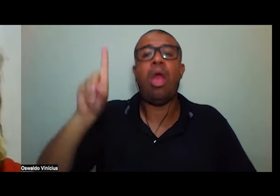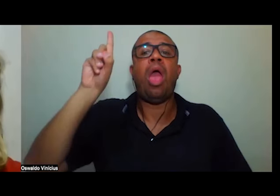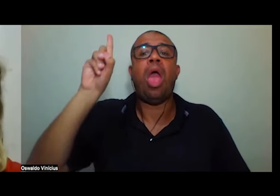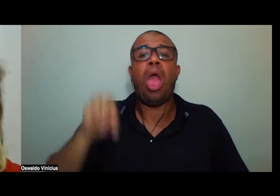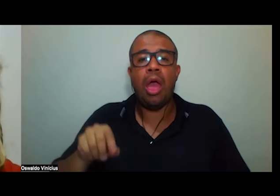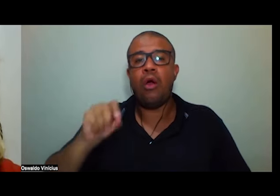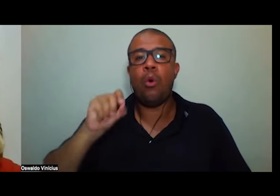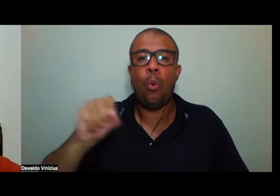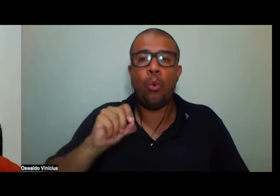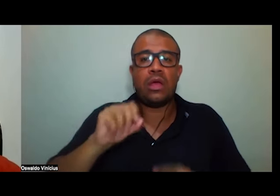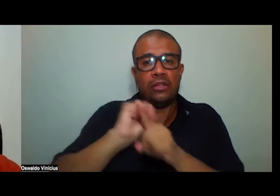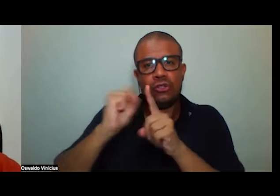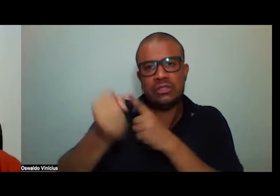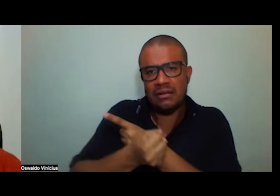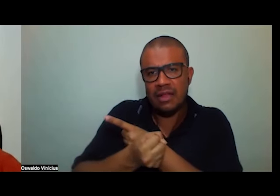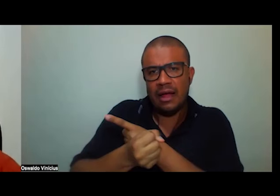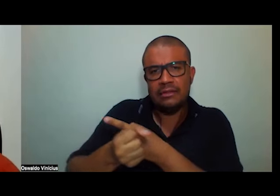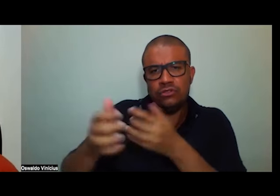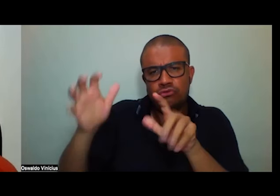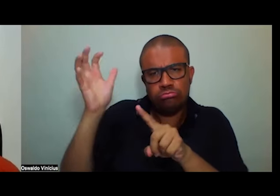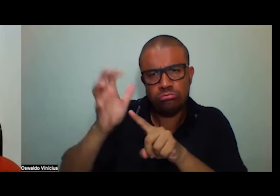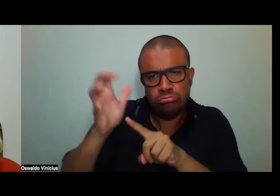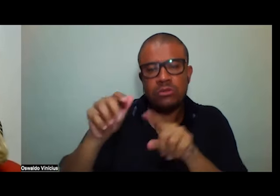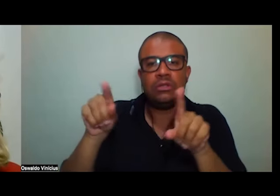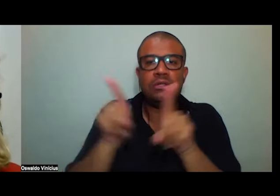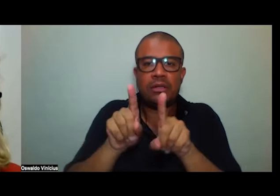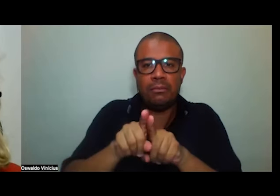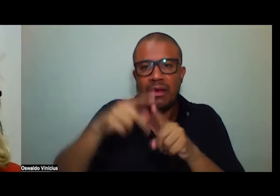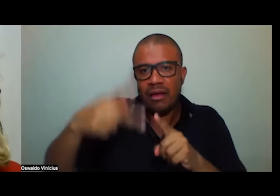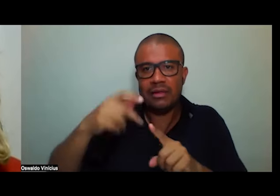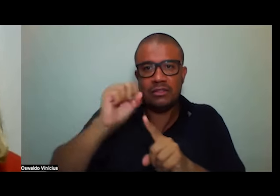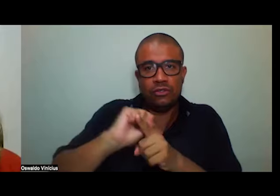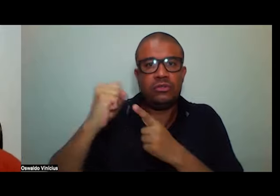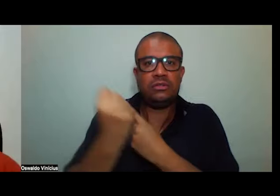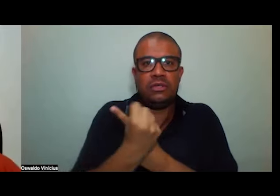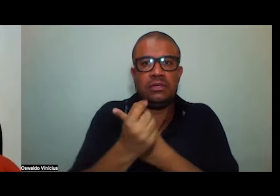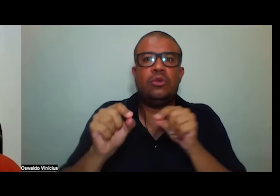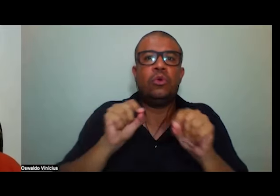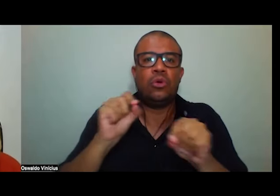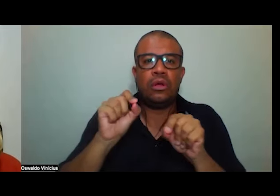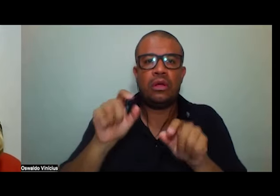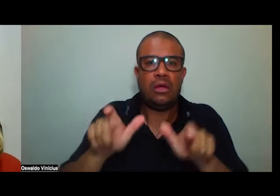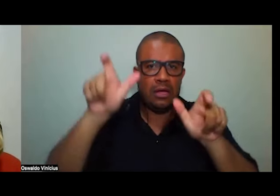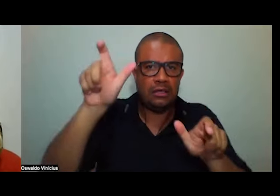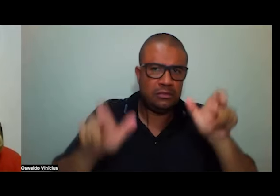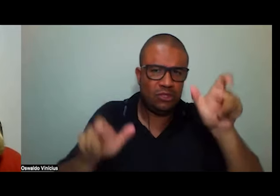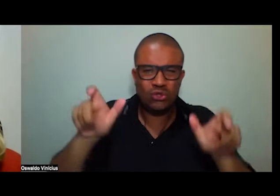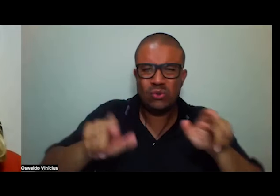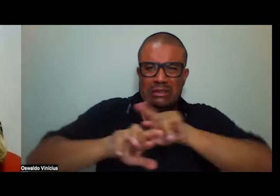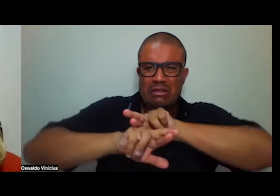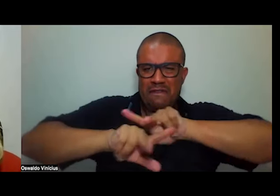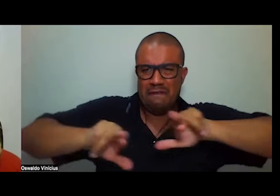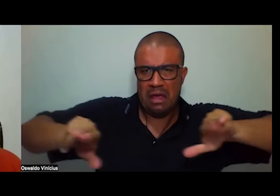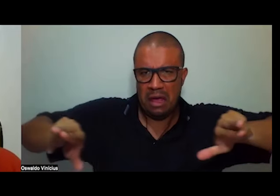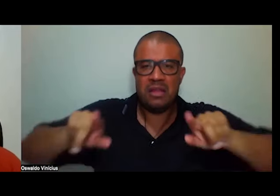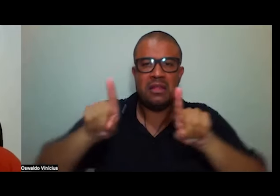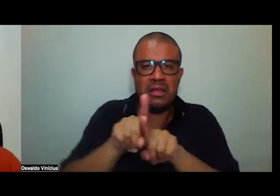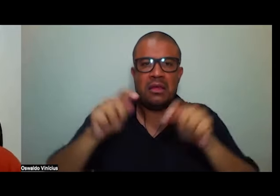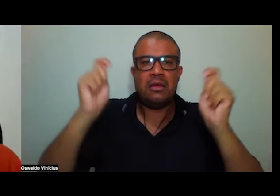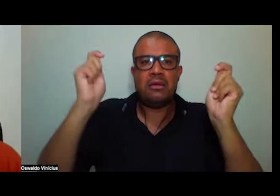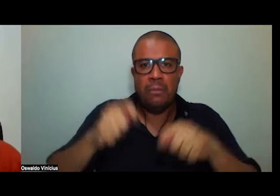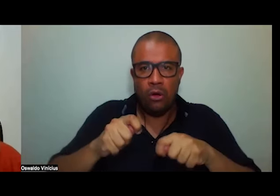a sociedade e verificar nessa sociedade que as pessoas são diversas e que é preciso que elas sejam